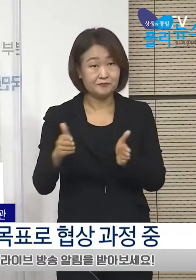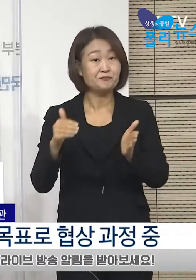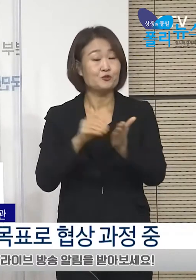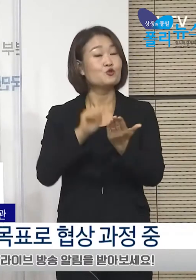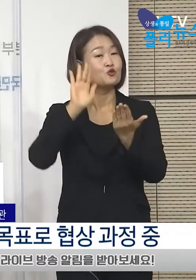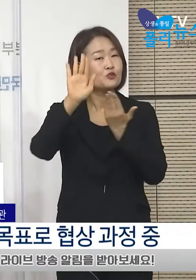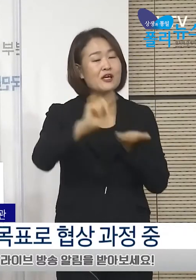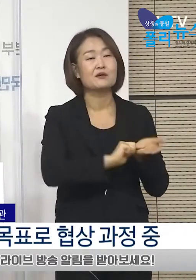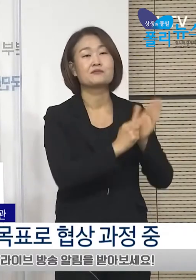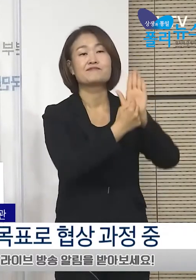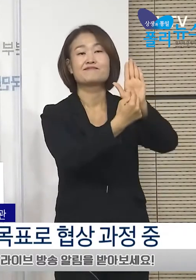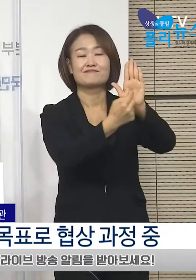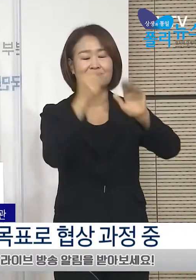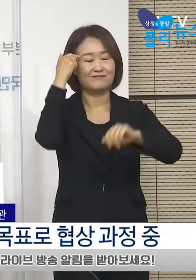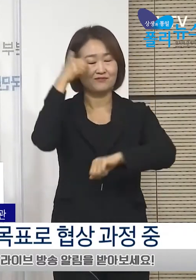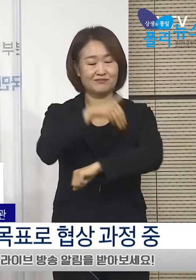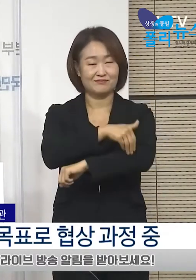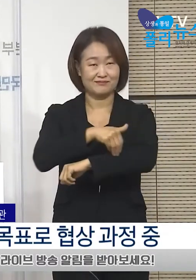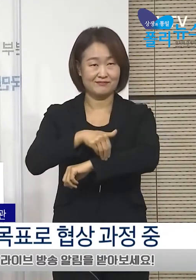발표하도록 하겠습니다.